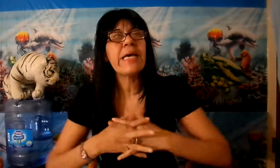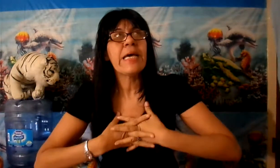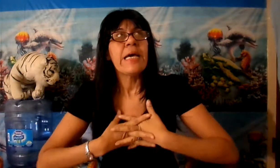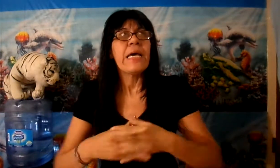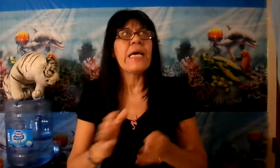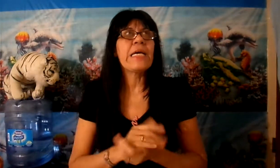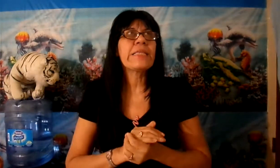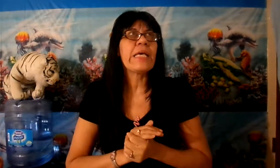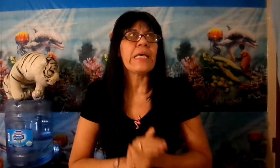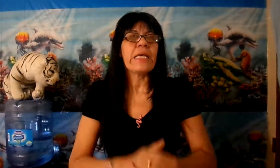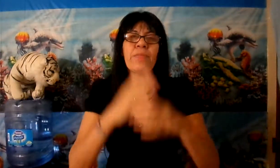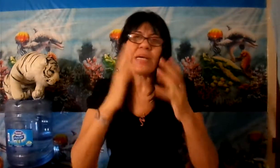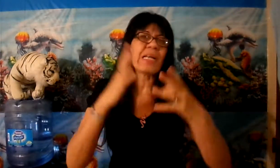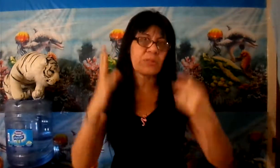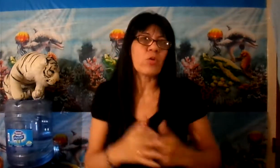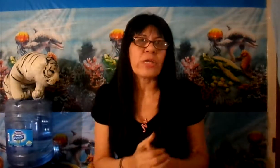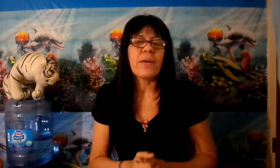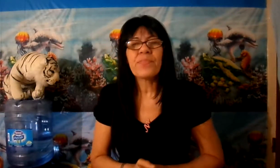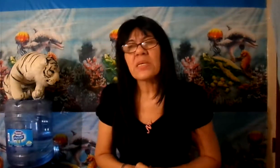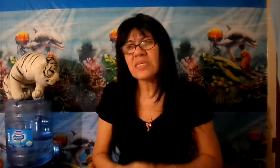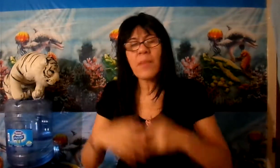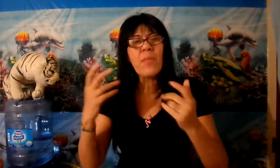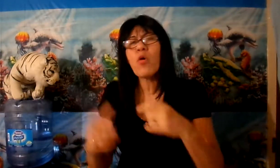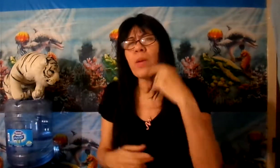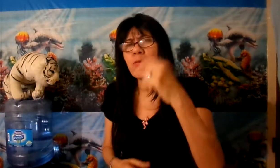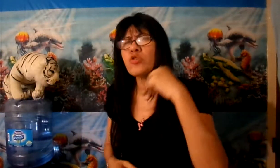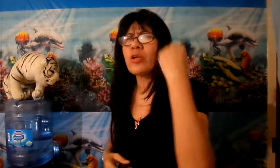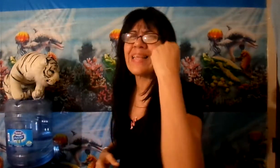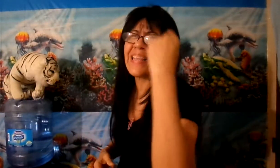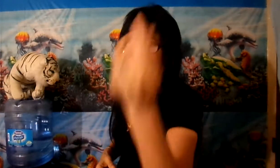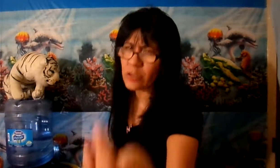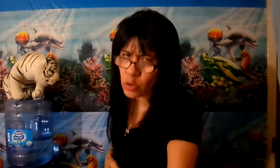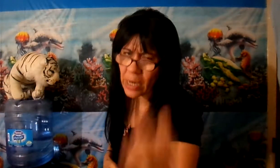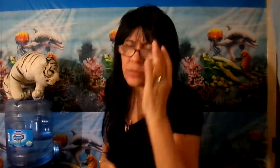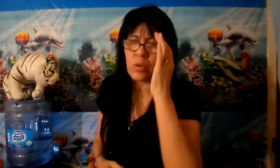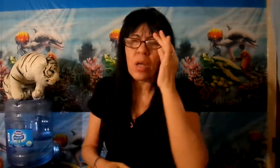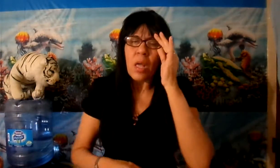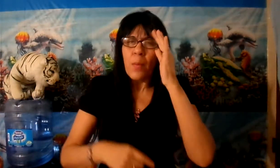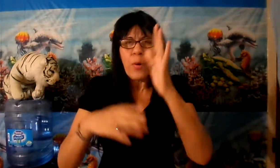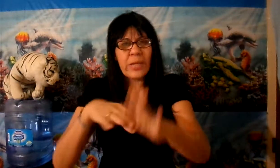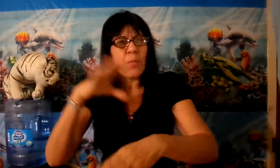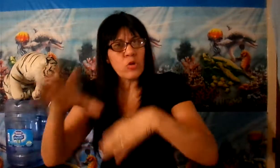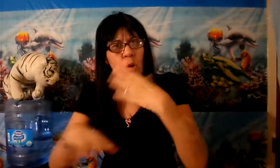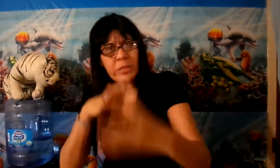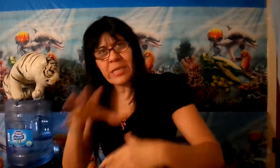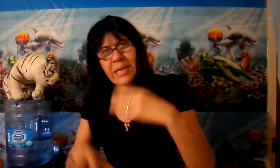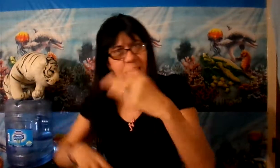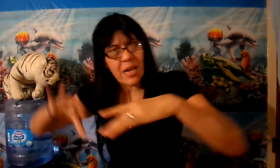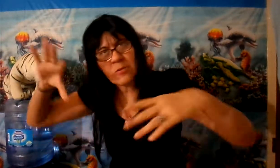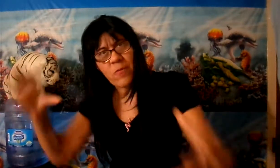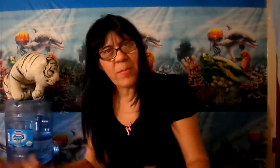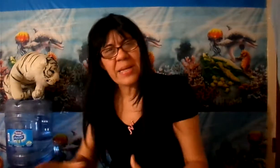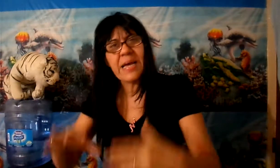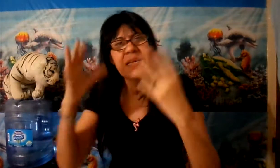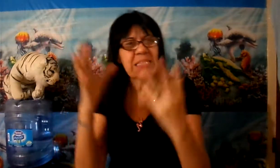inmigratoria. Sabemos que muchos están llorando. Porque muchos tienen que dejar su familia e irse